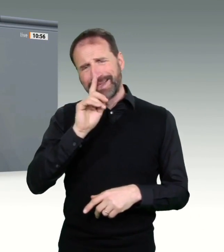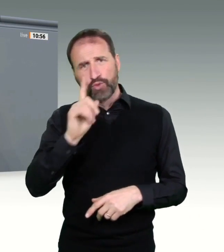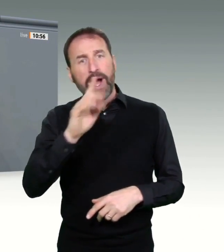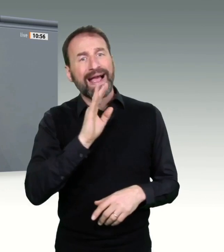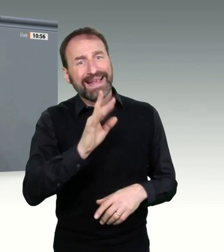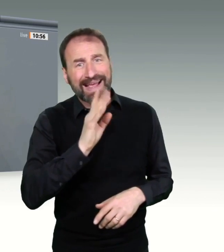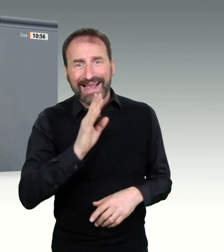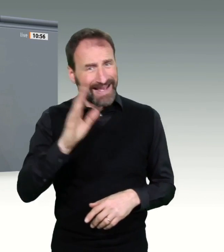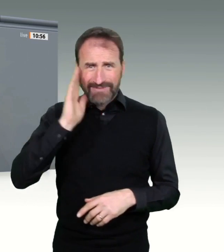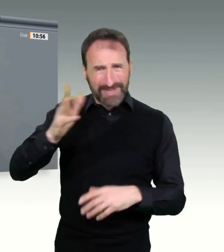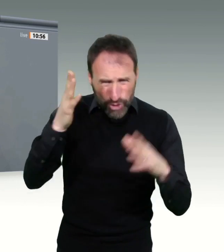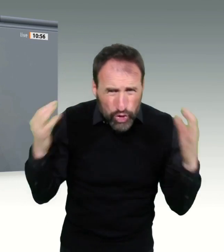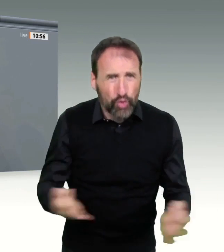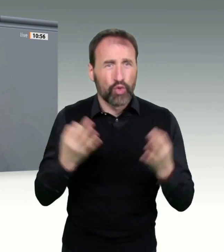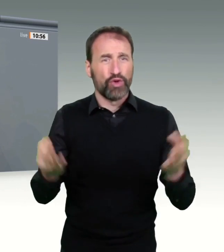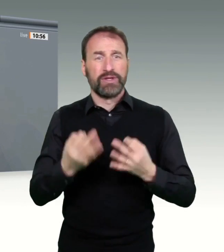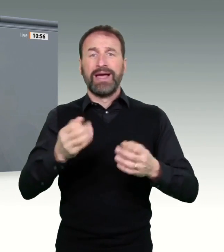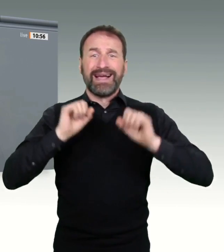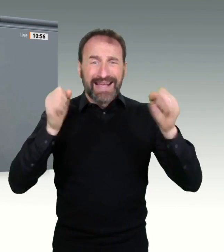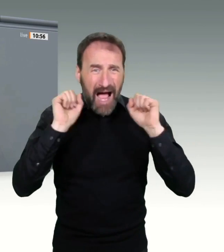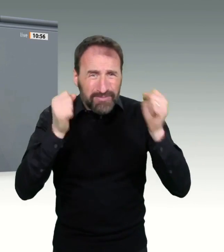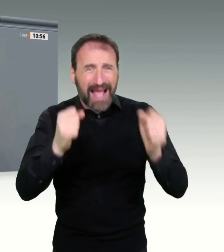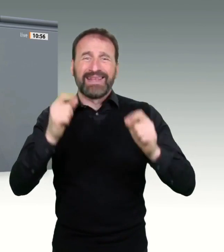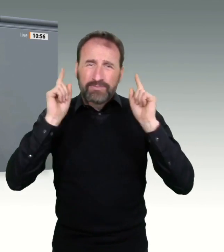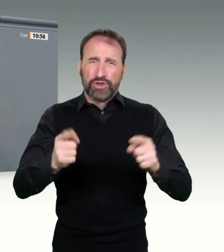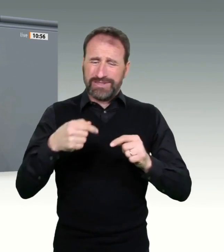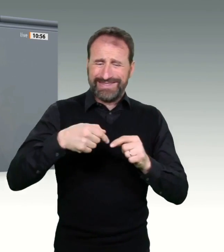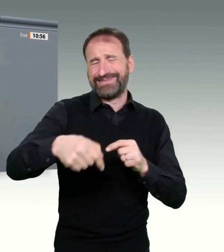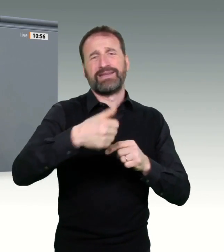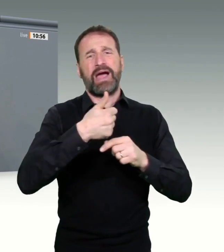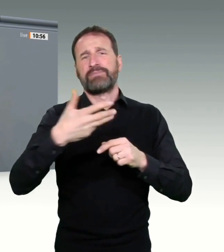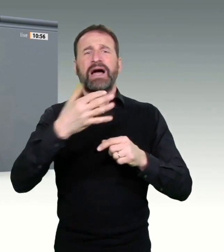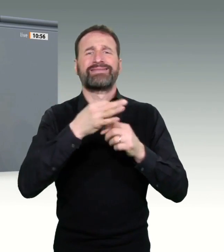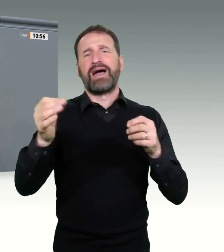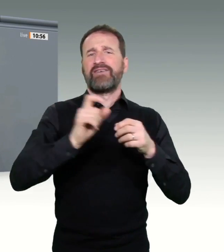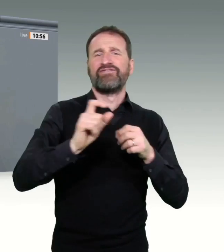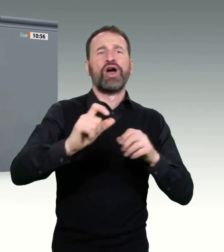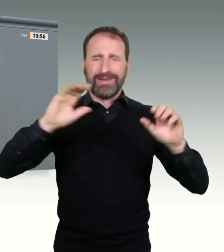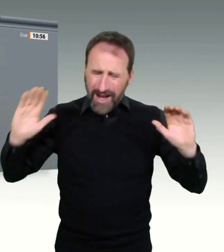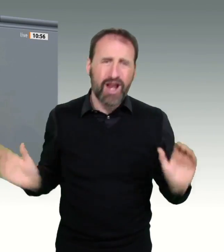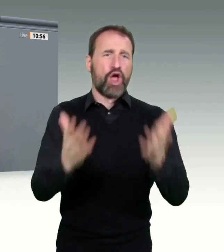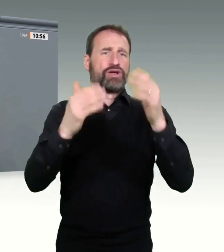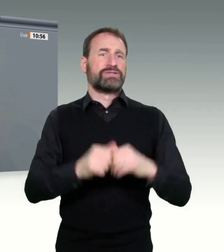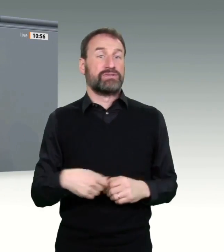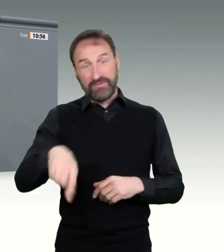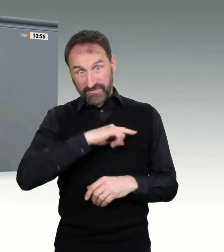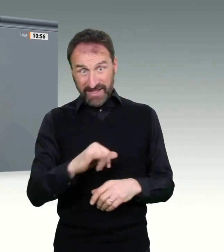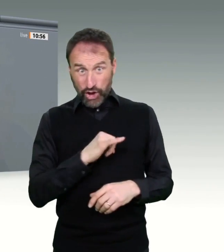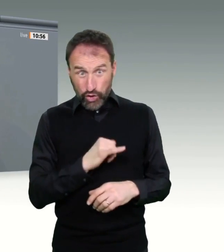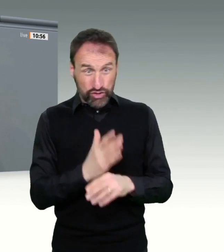klarer Kommunikation, die von allen zu verstehen ist, damit wir unsere Freiheiten und unsere Rechte wiederbekommen können. Ich danke